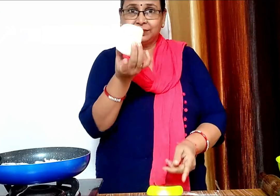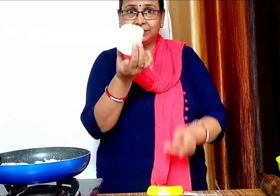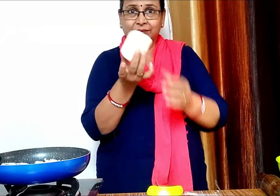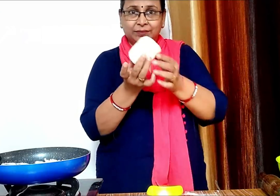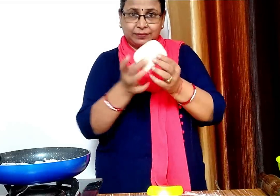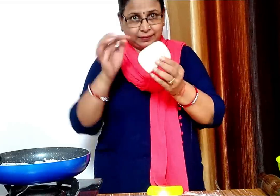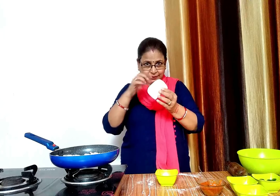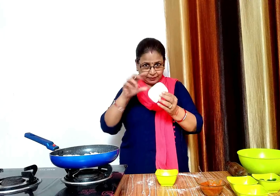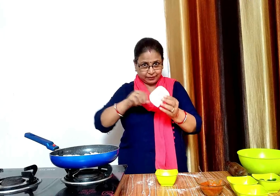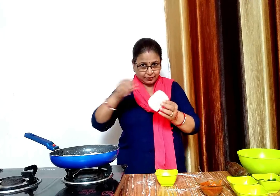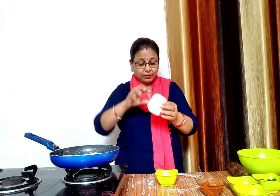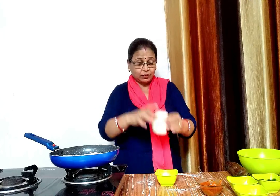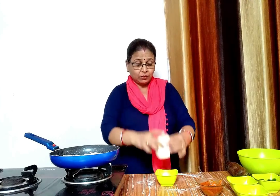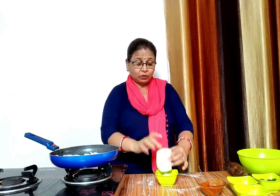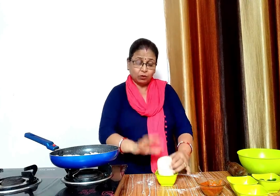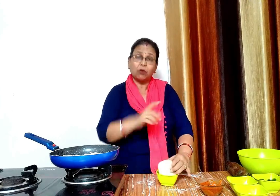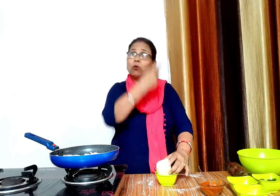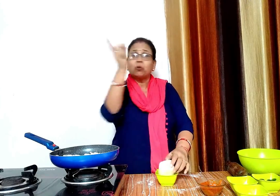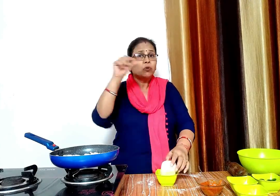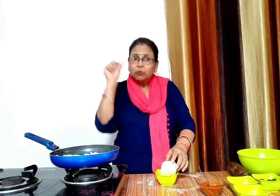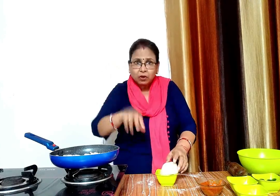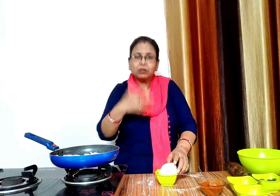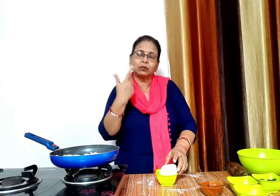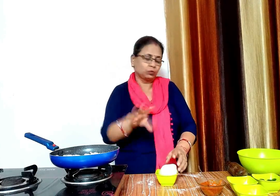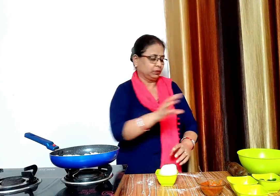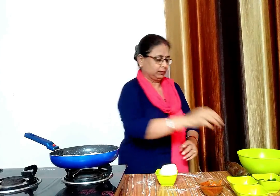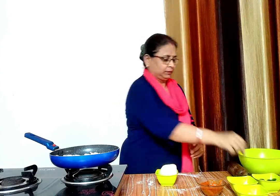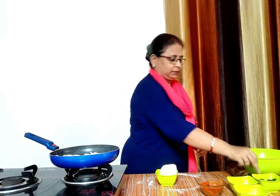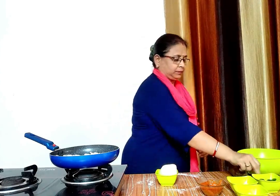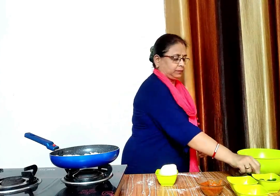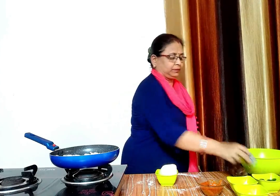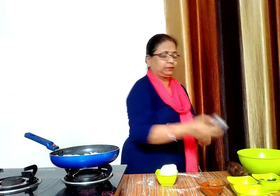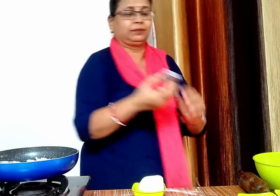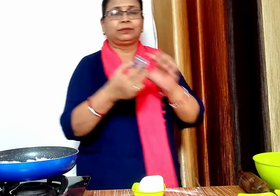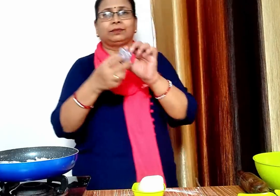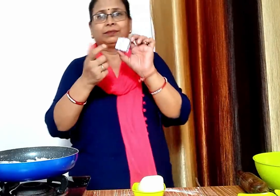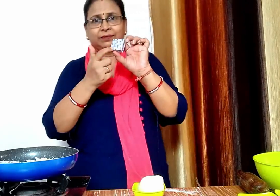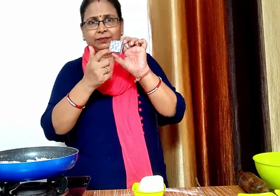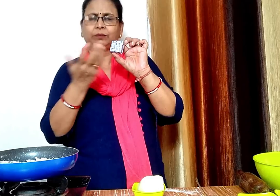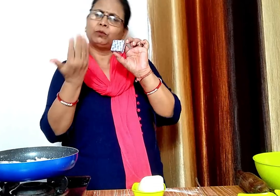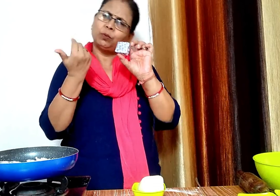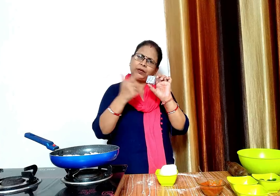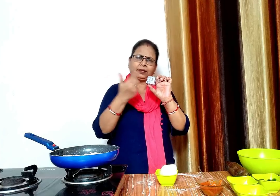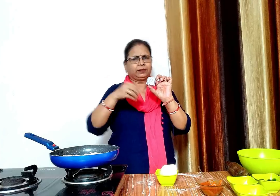हमने यहां मौज्रेला चीज लिया है अगर आपके बास मौज्रेला चीज ना हो तो अब प्रोसेस चीज का भी यूज कर सकते